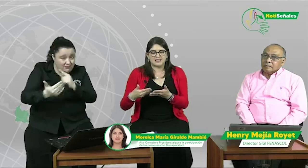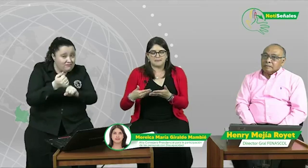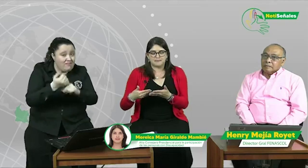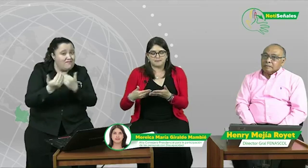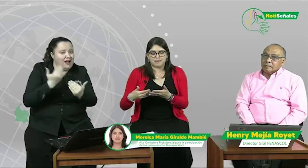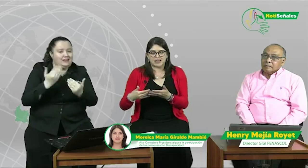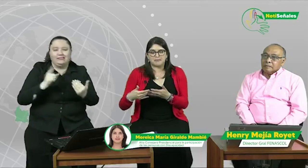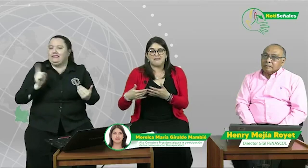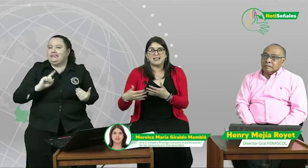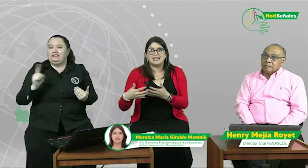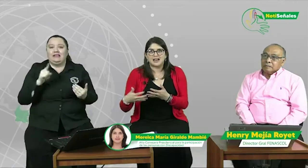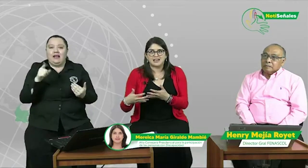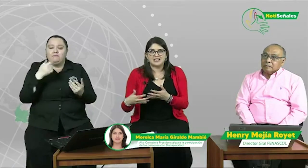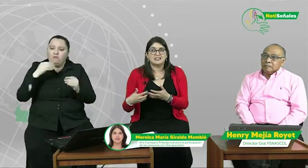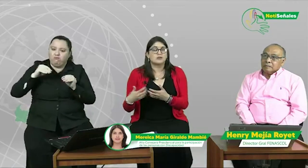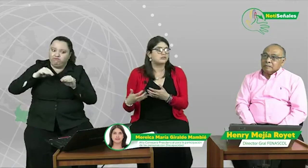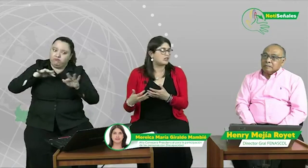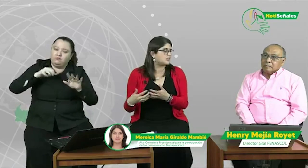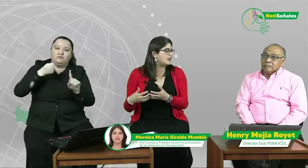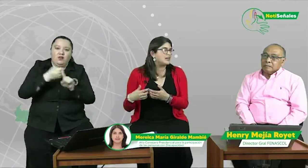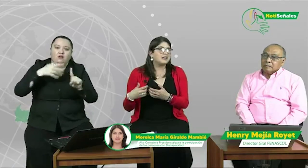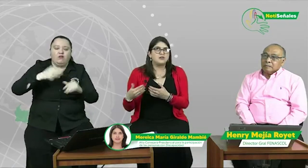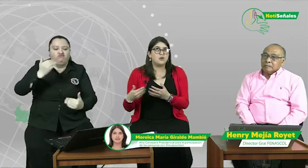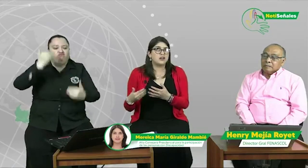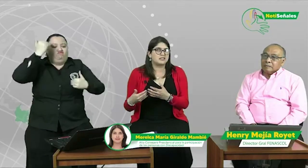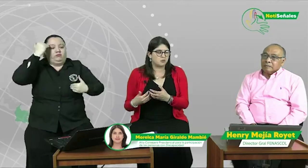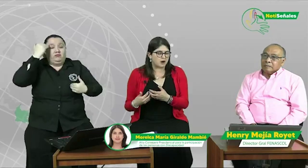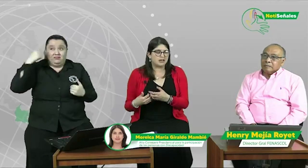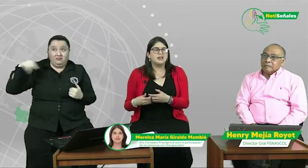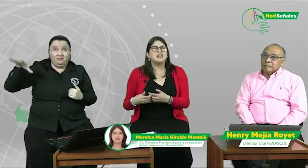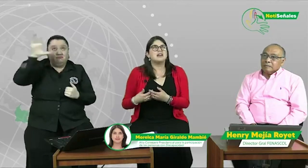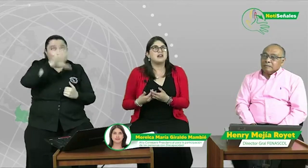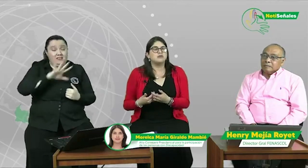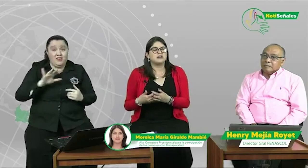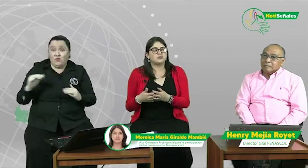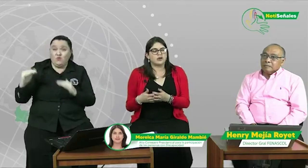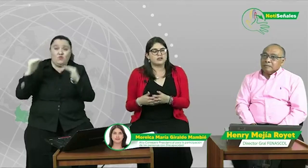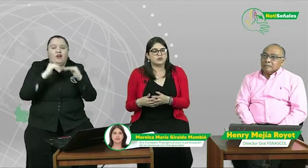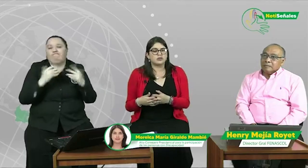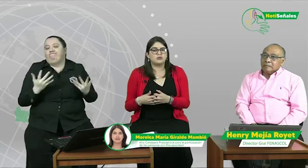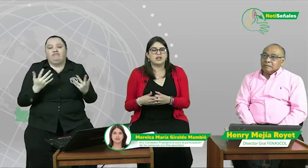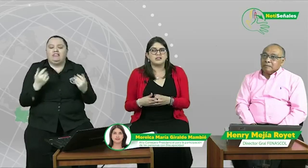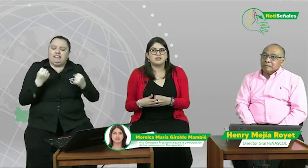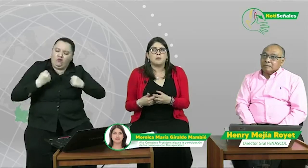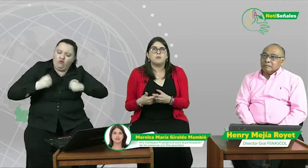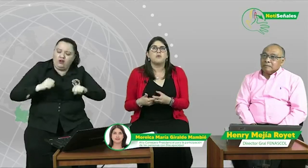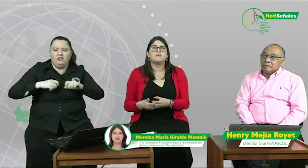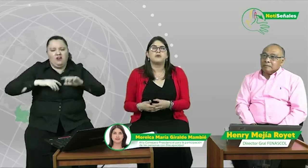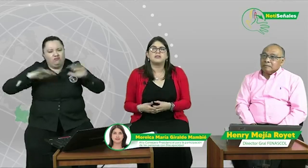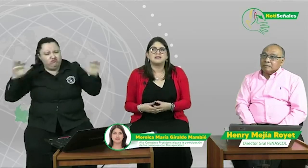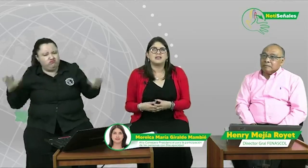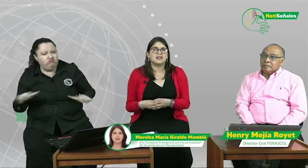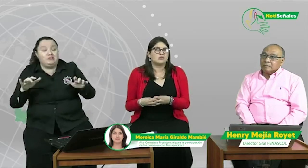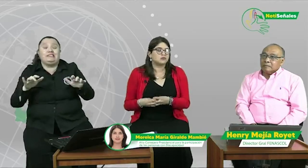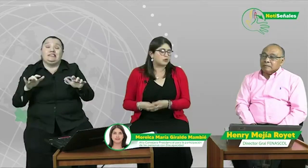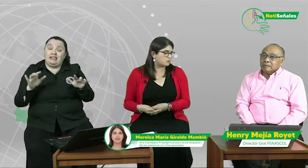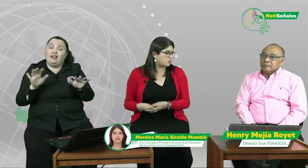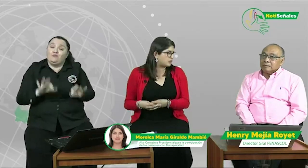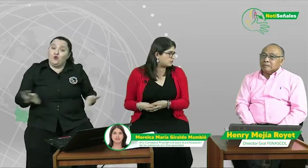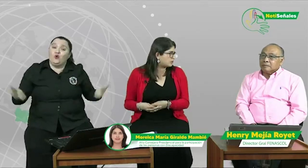permeabilidad y esa conciencia no es igual. Y hay un esfuerzo y un ejercicio muy importante que nos corresponde a todos,